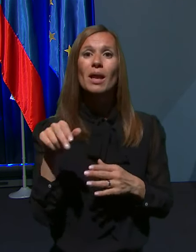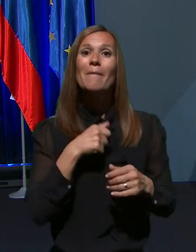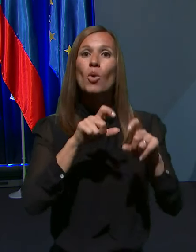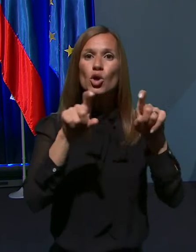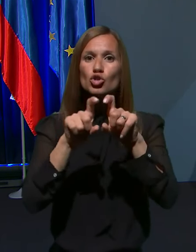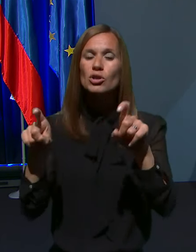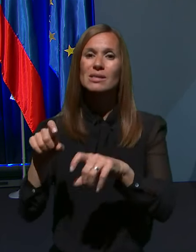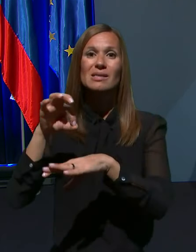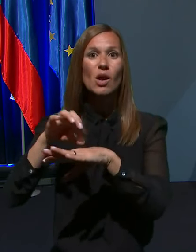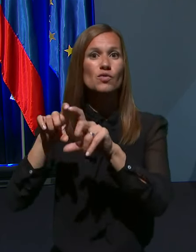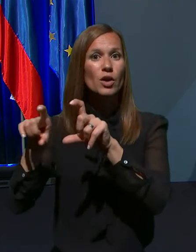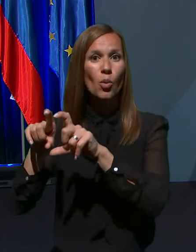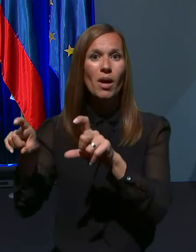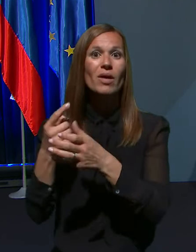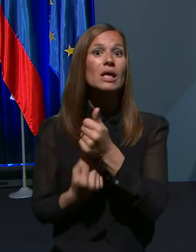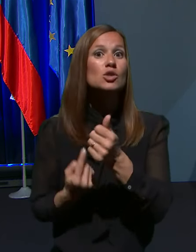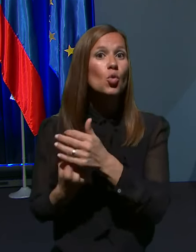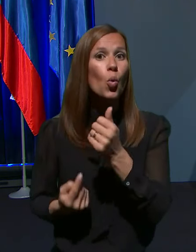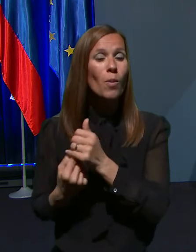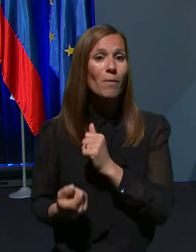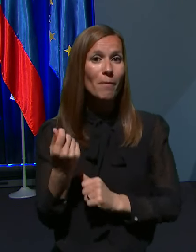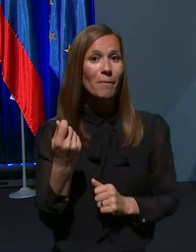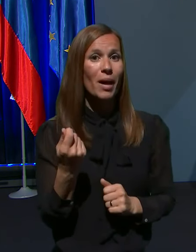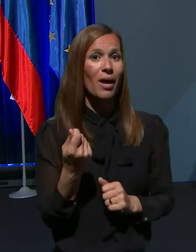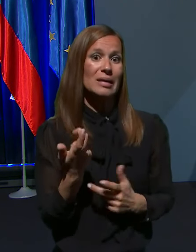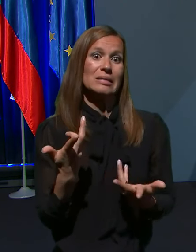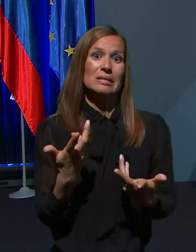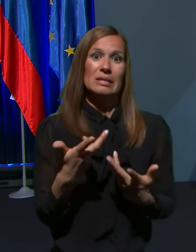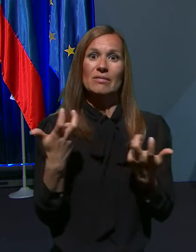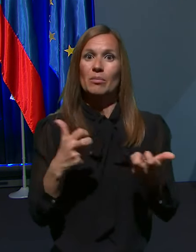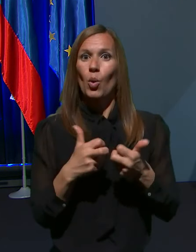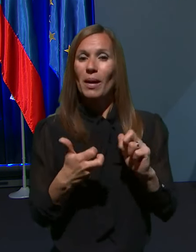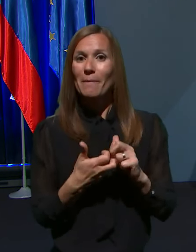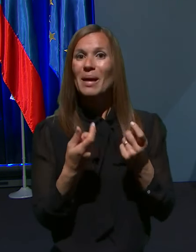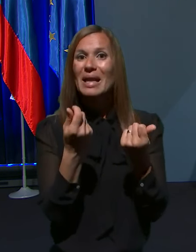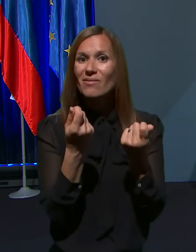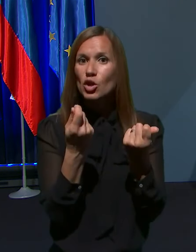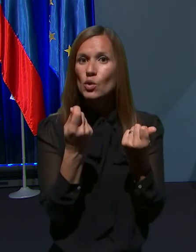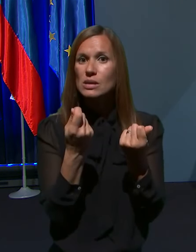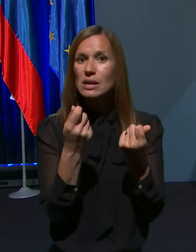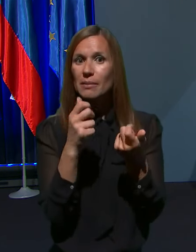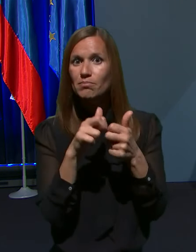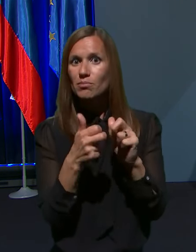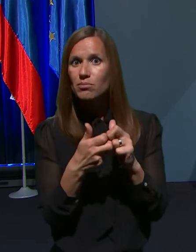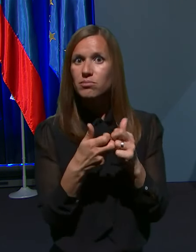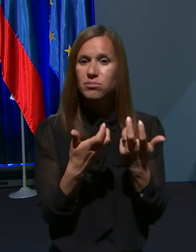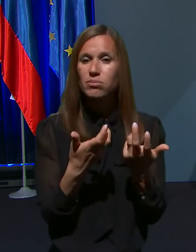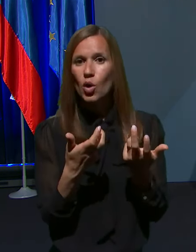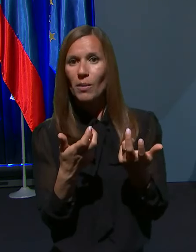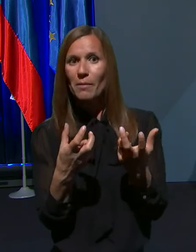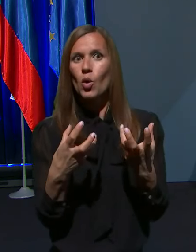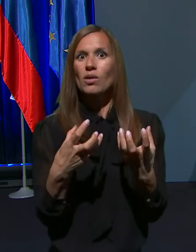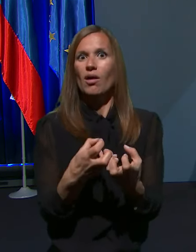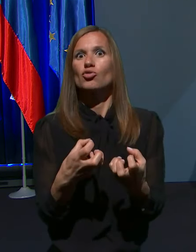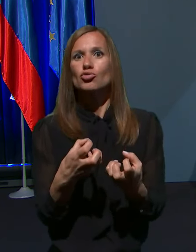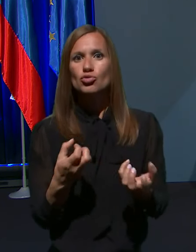zdravstvene domovi izgube, grozi jim likvidnostni krč, pa me zanima, če nameravate upoštevati njihov predlog, da